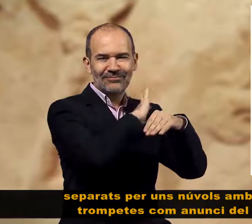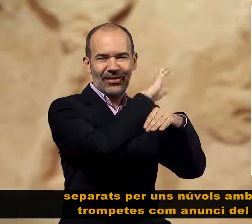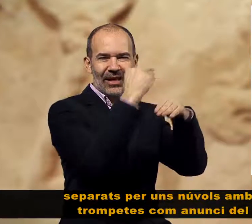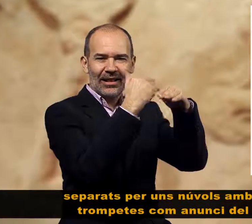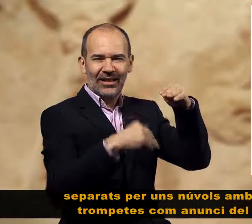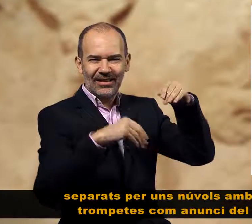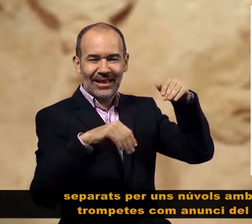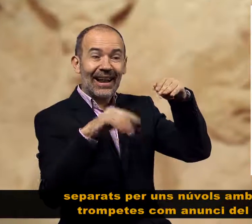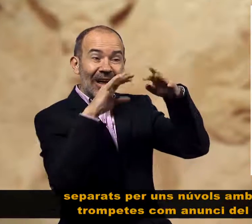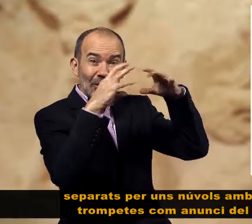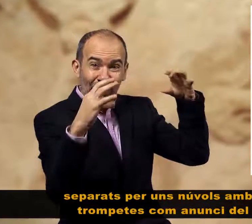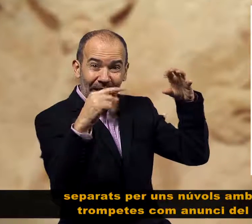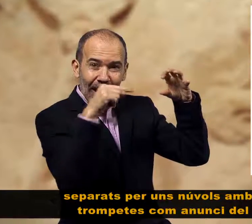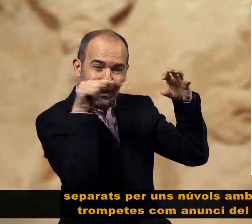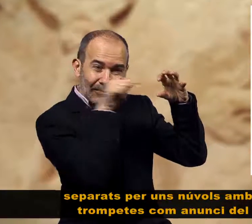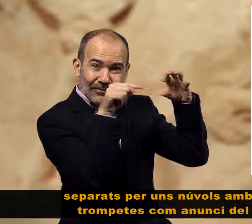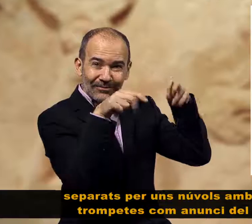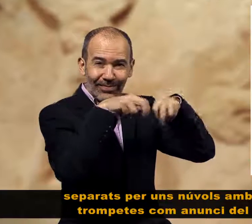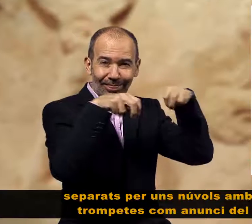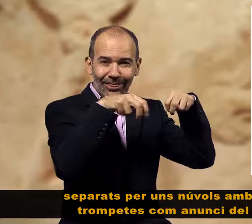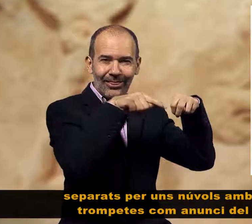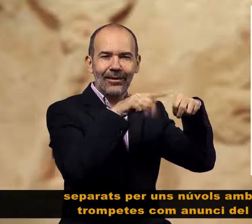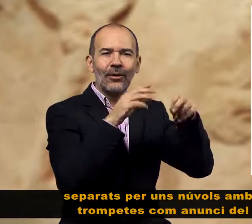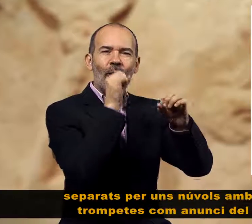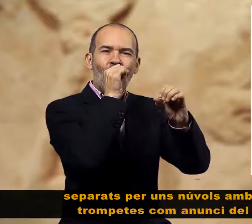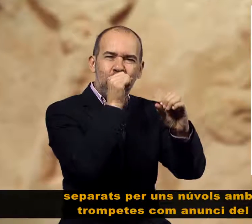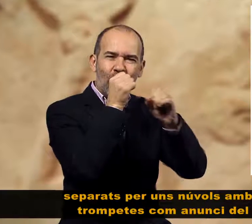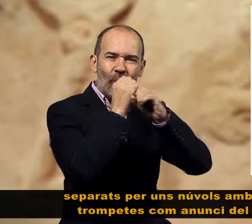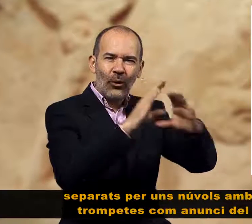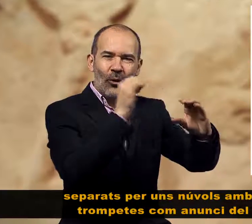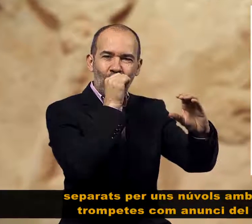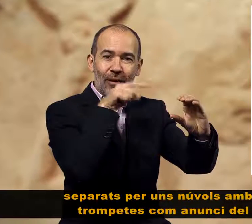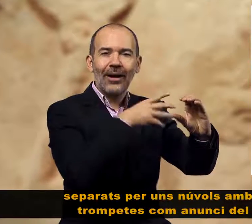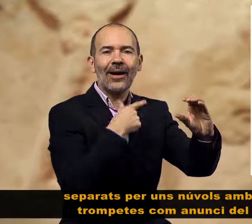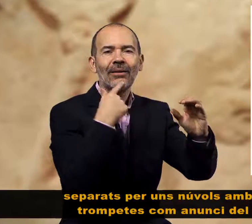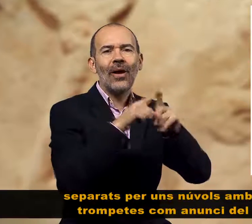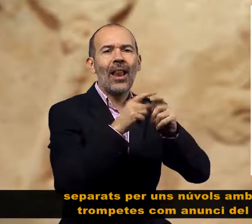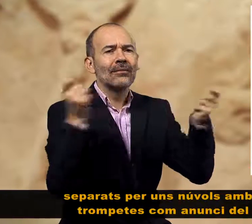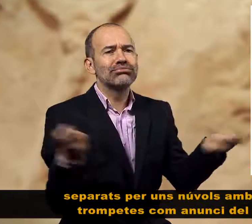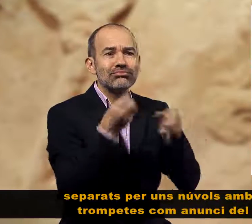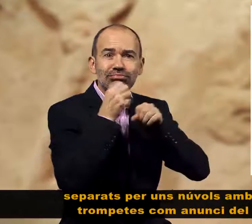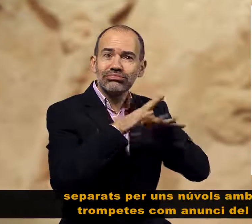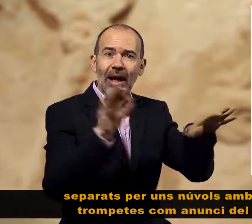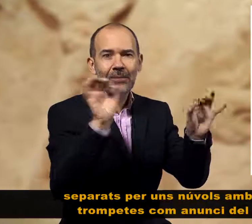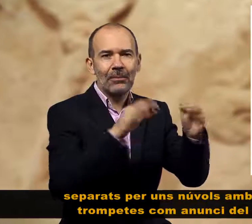separats per uns núvols amb àngels tocant trompetes com anunci del judici final,